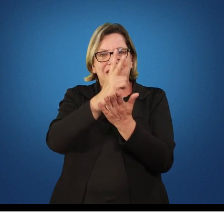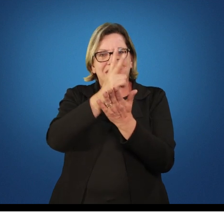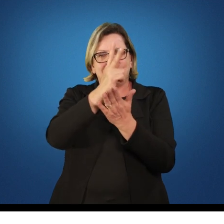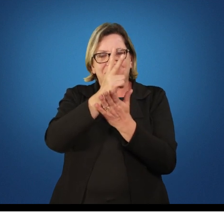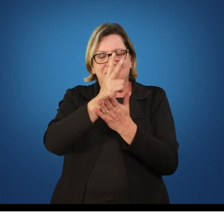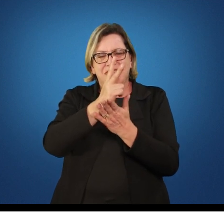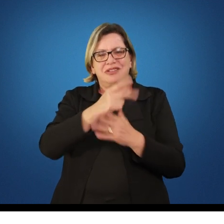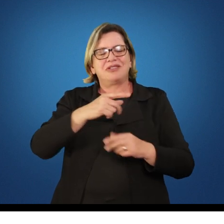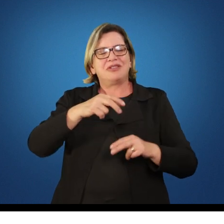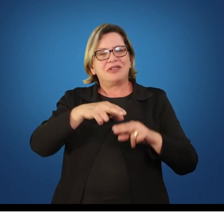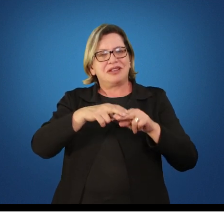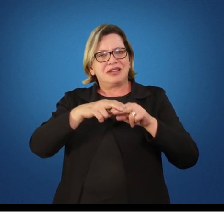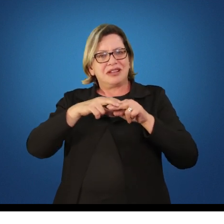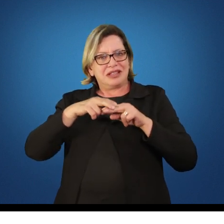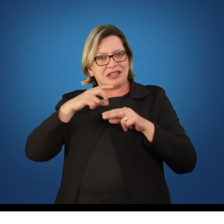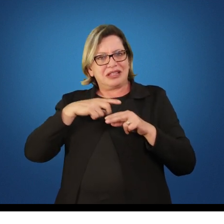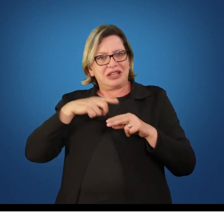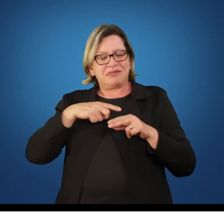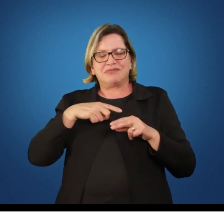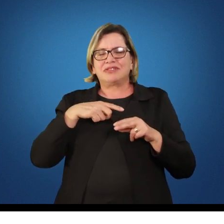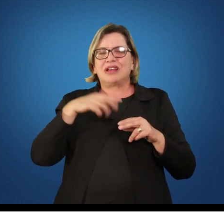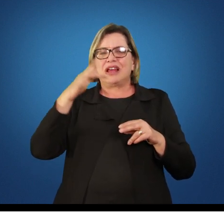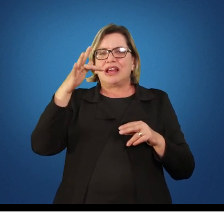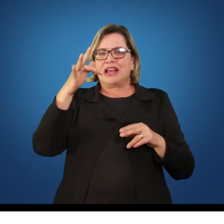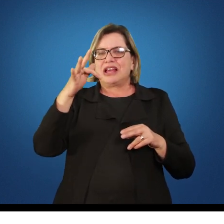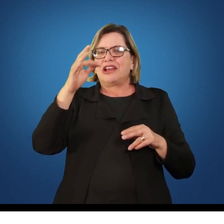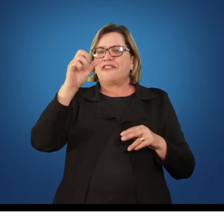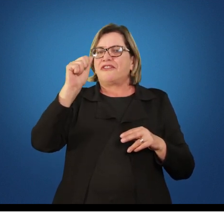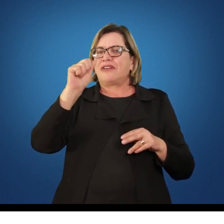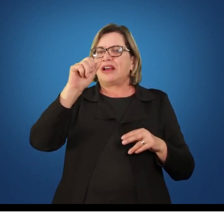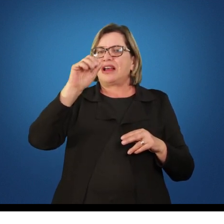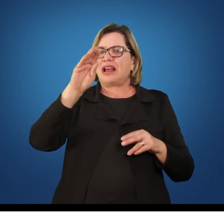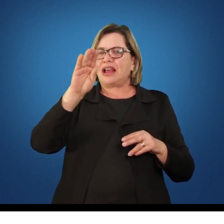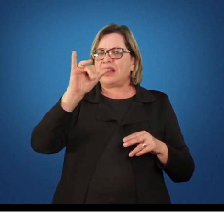Broto que fala sobre jogos cooperativos que nós podemos trabalhar também.